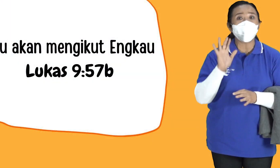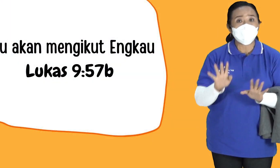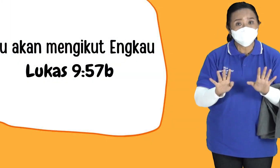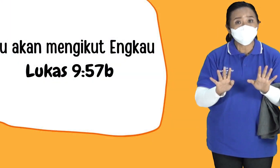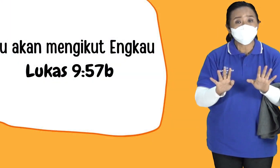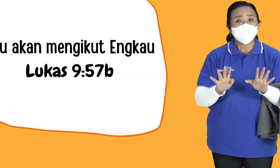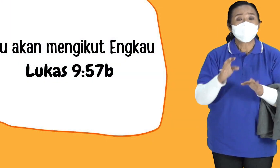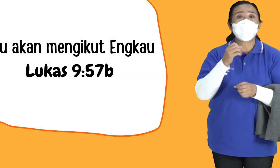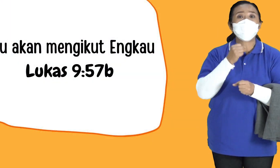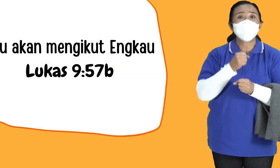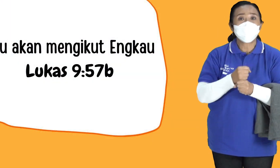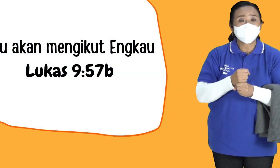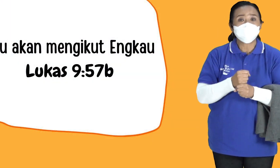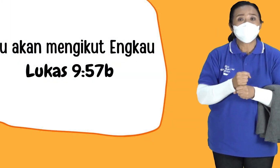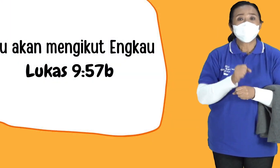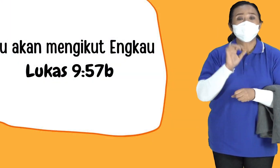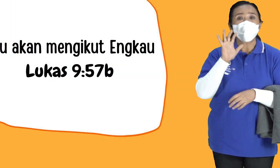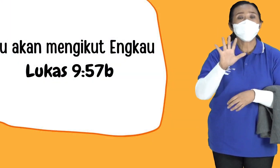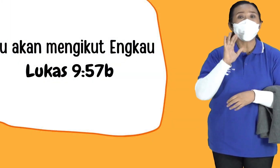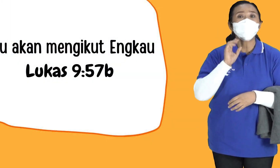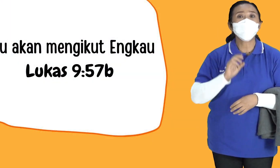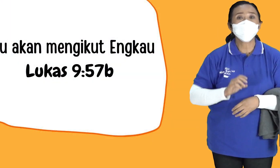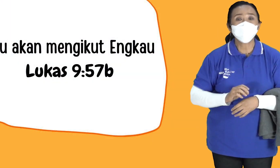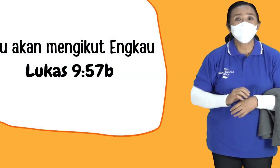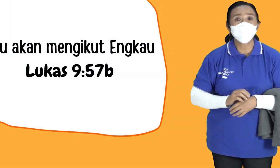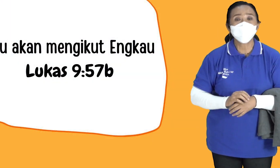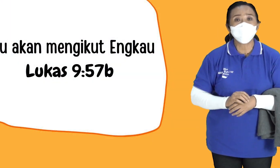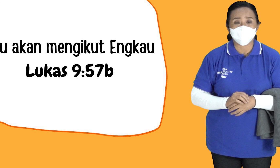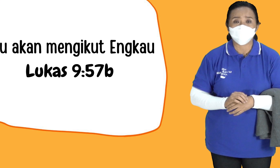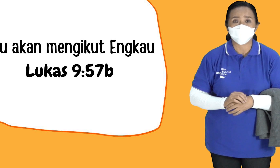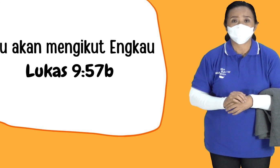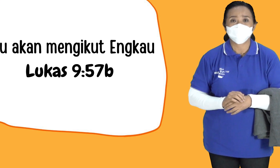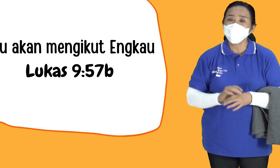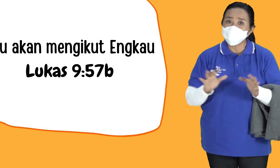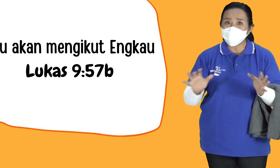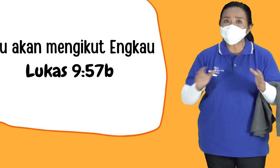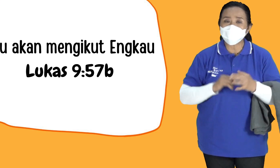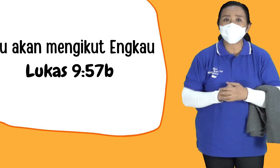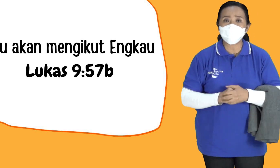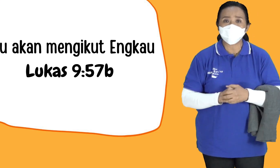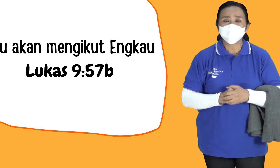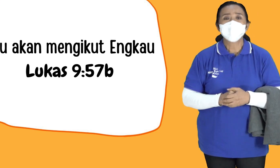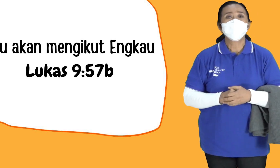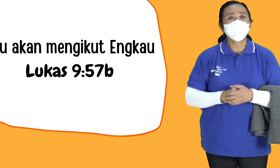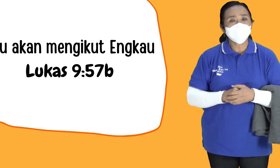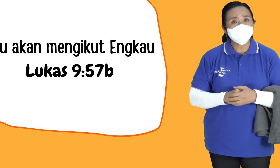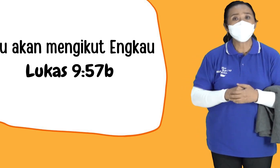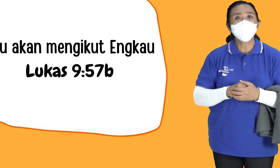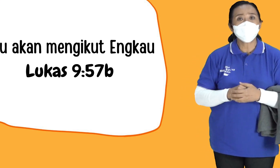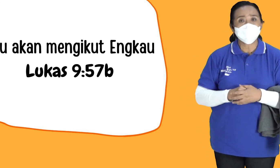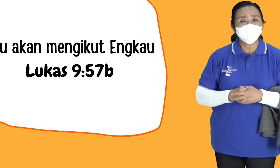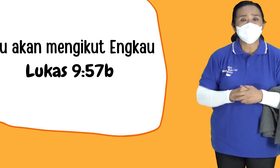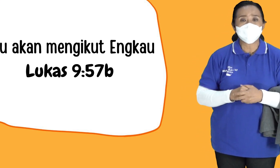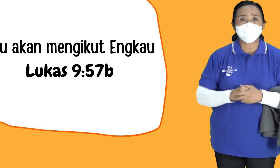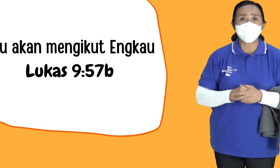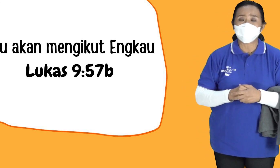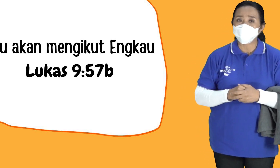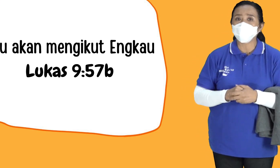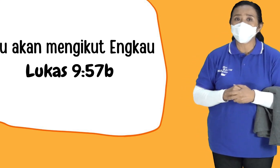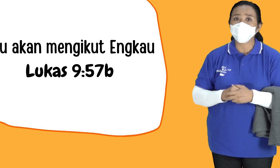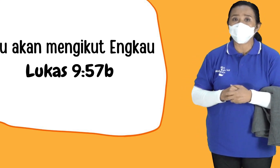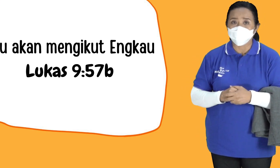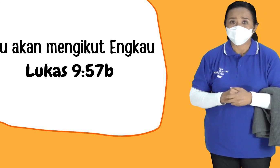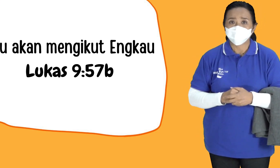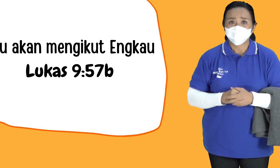9 Ayat 57B Ini Gampang Sekali Lukas 9 Ayat